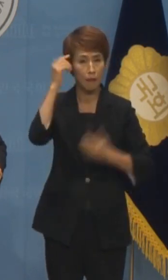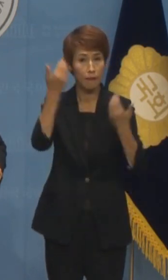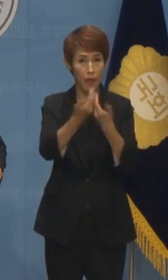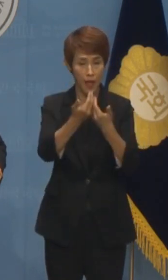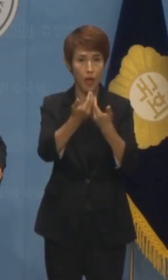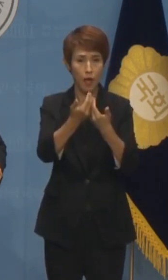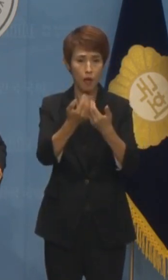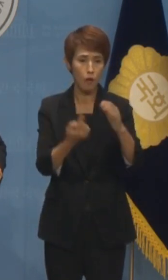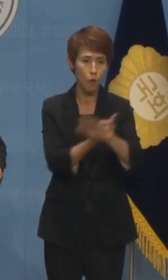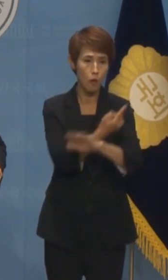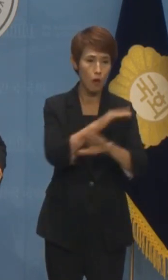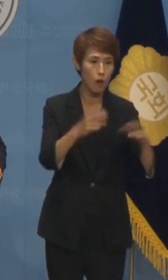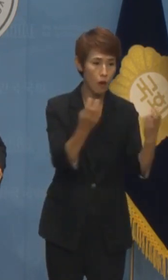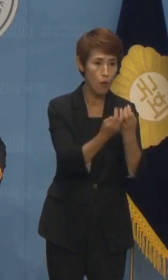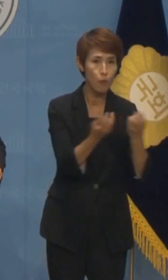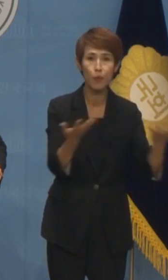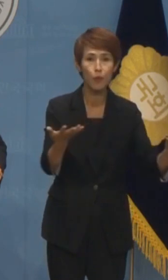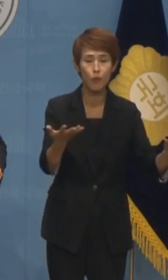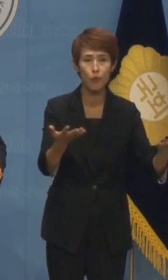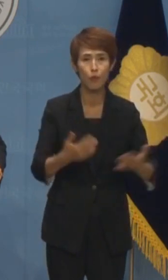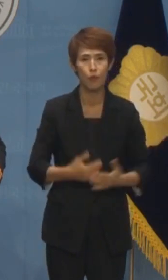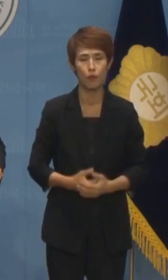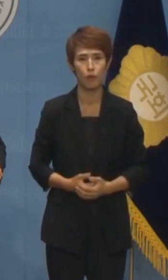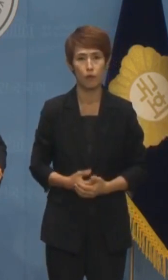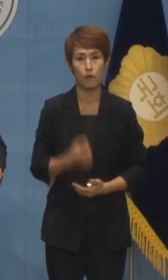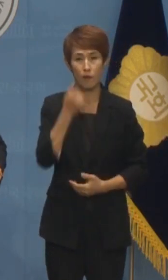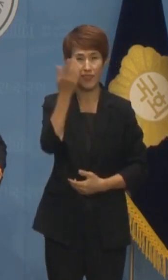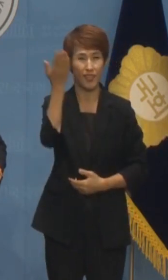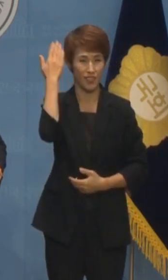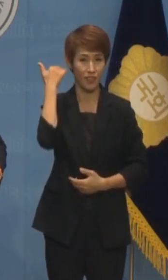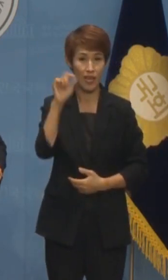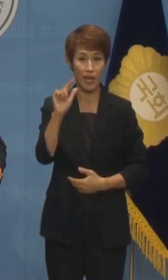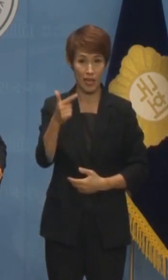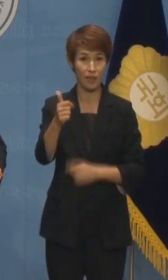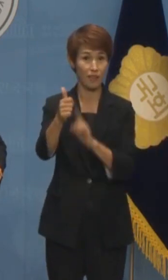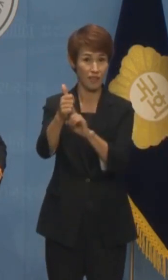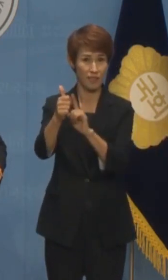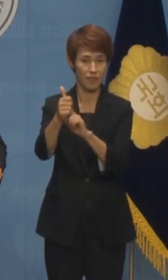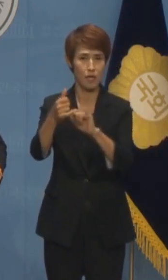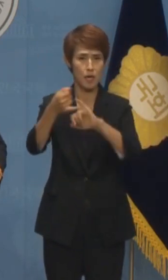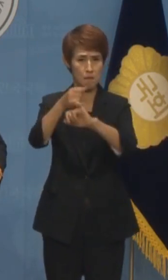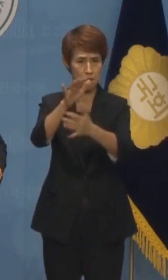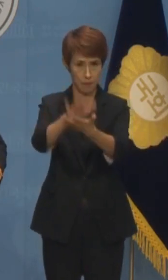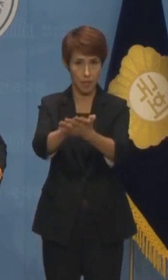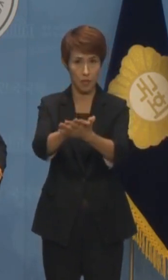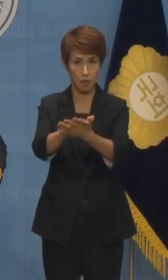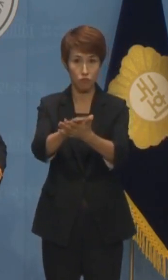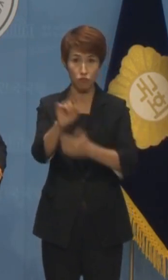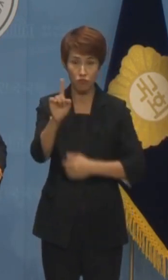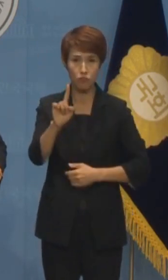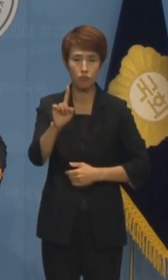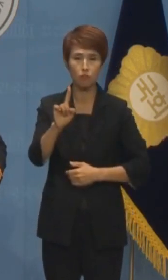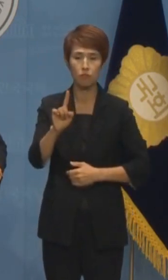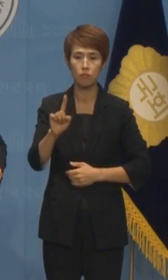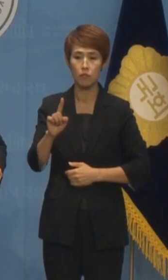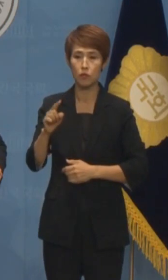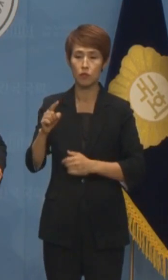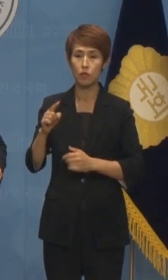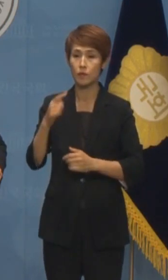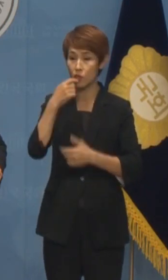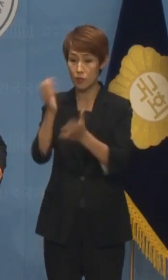대안이 없다는 것입니다. 불과 한 달 전 한도훈 대표가 약속한 제3자 추천